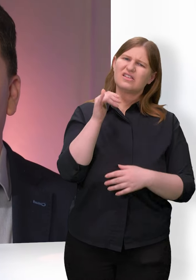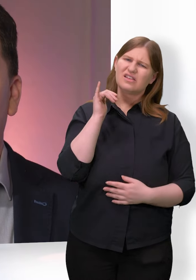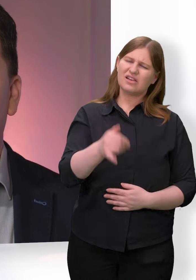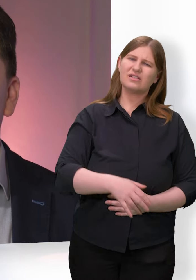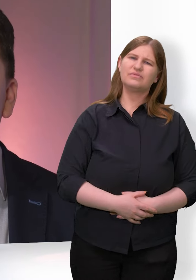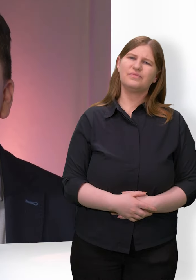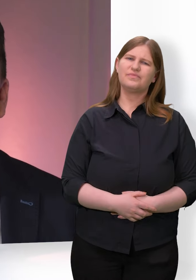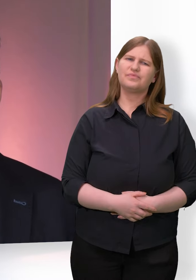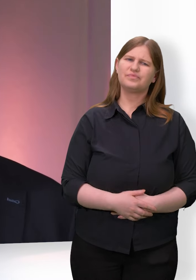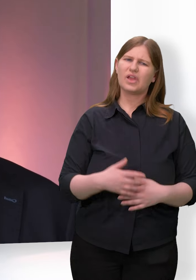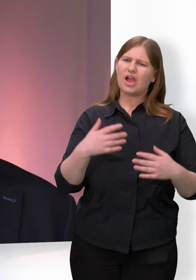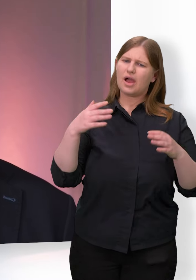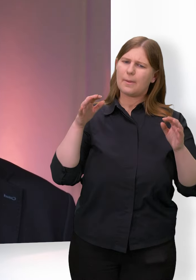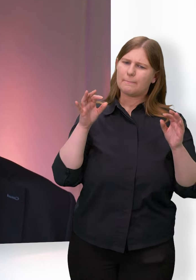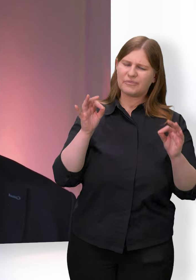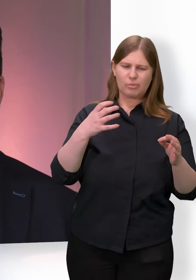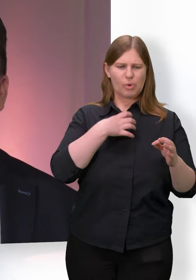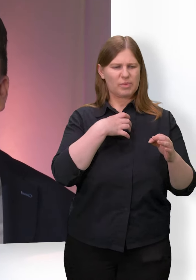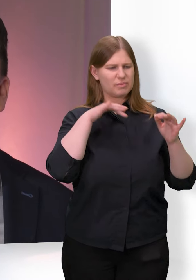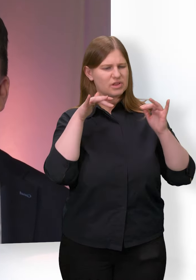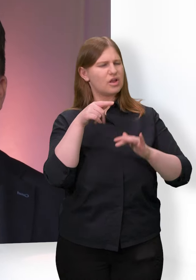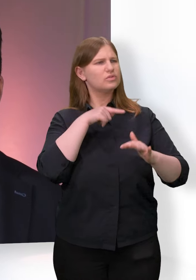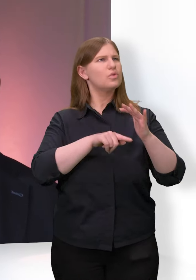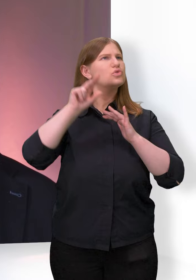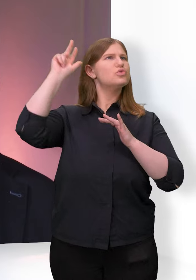Da verschwindet plötzlich ein Problem durch eine göttliche Wendung.